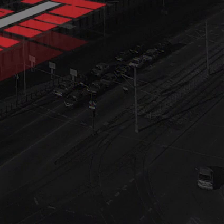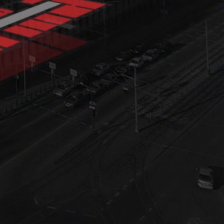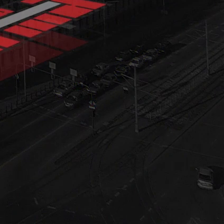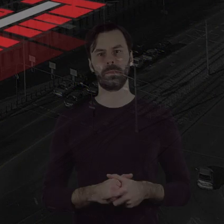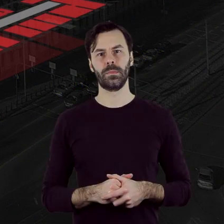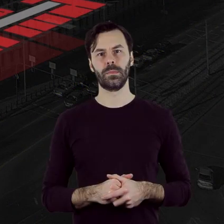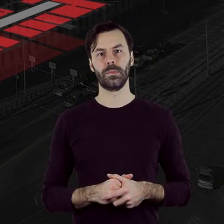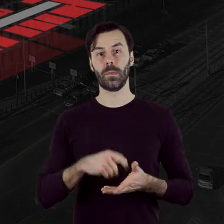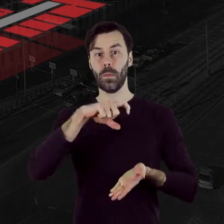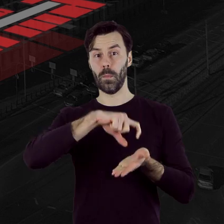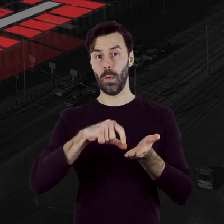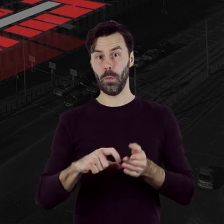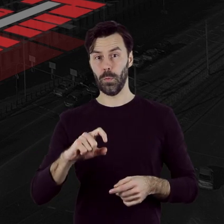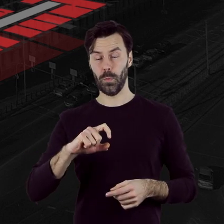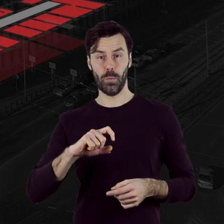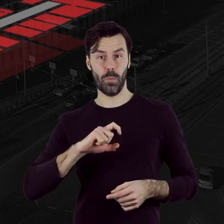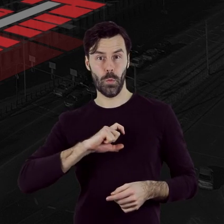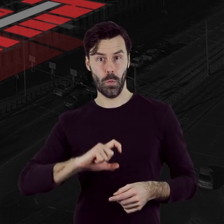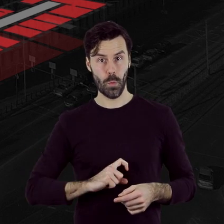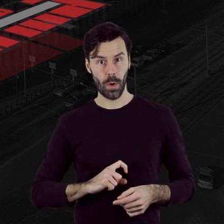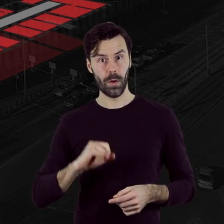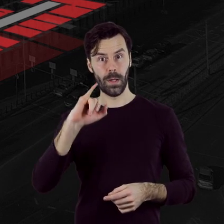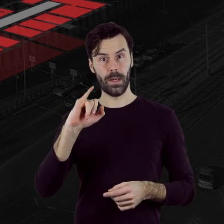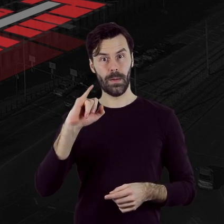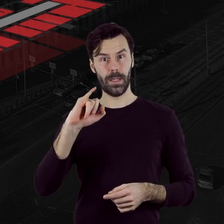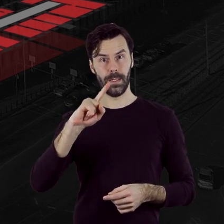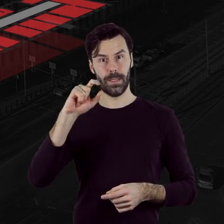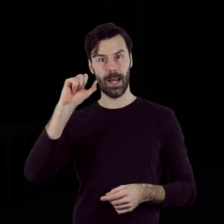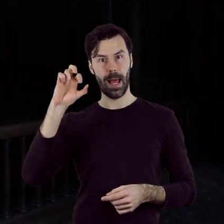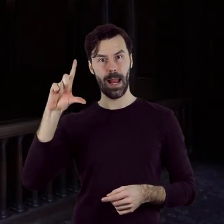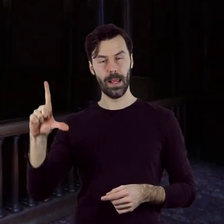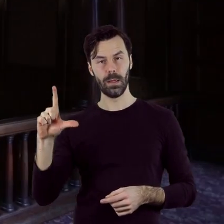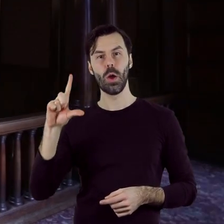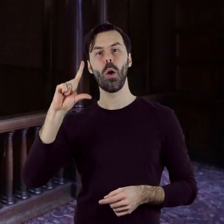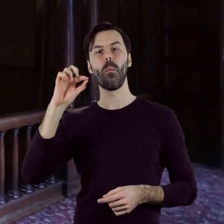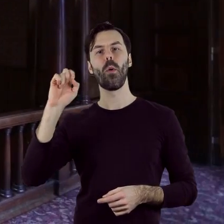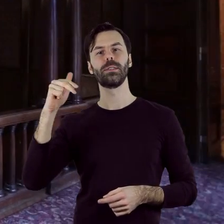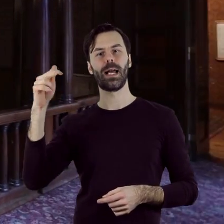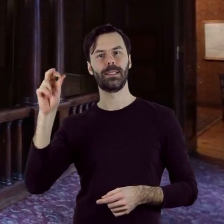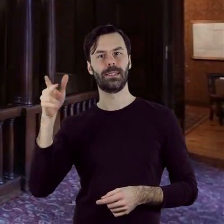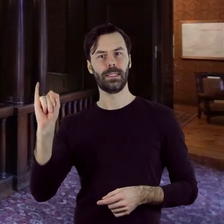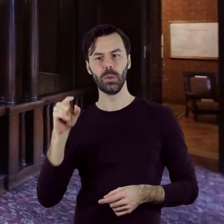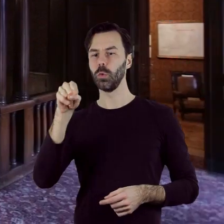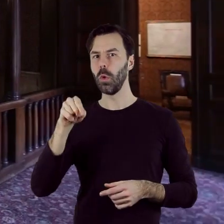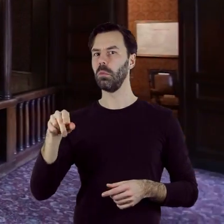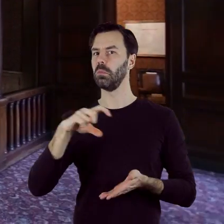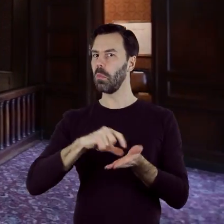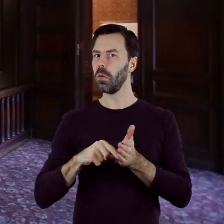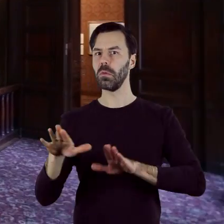Gabinet Izraela Poznańskiego to pomieszczenie prezentujące zarówno miejsce pracy fabrykanta, jak i historię